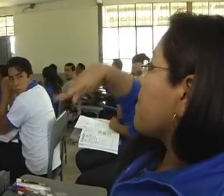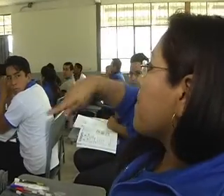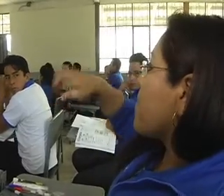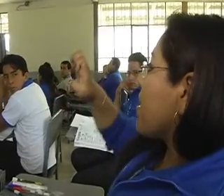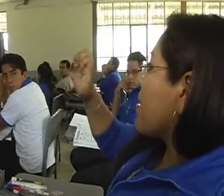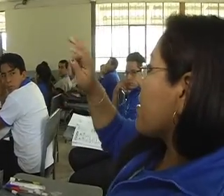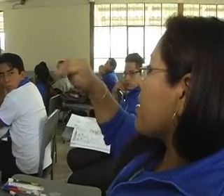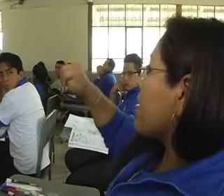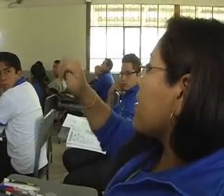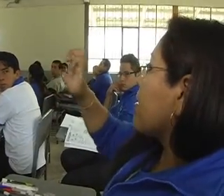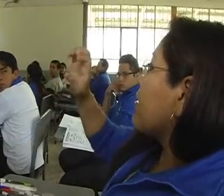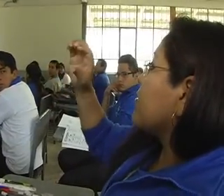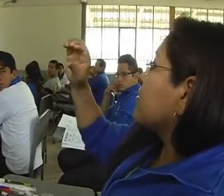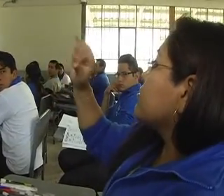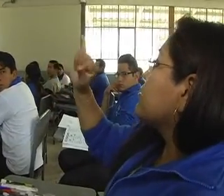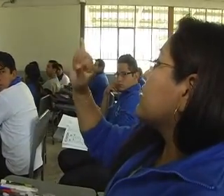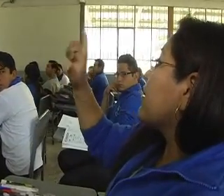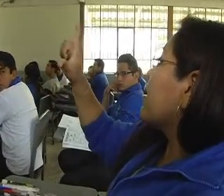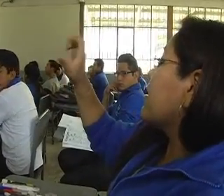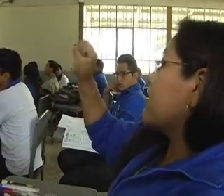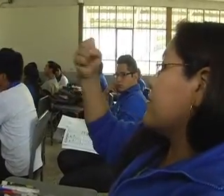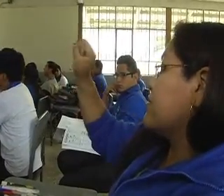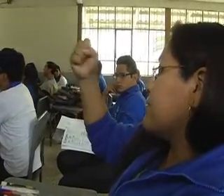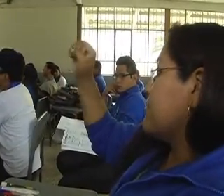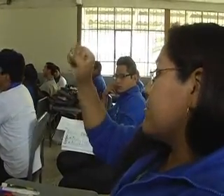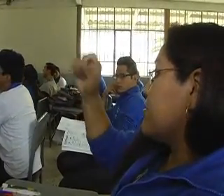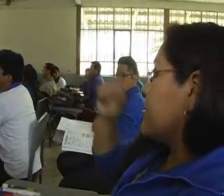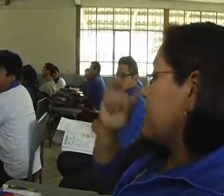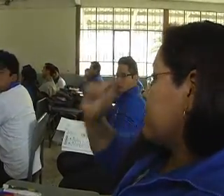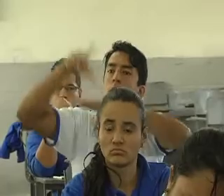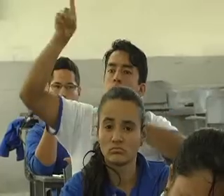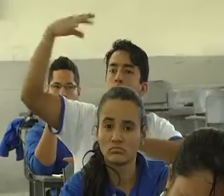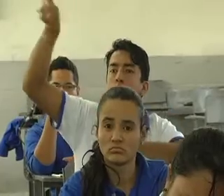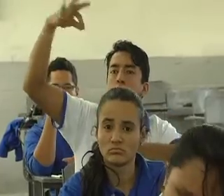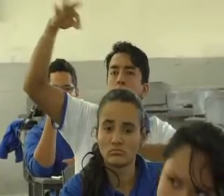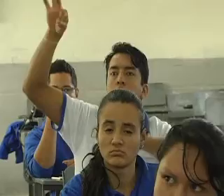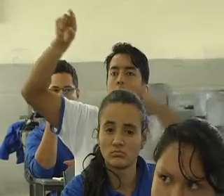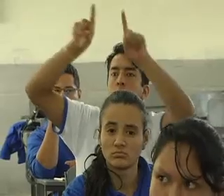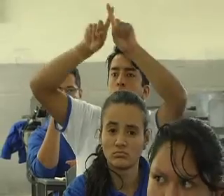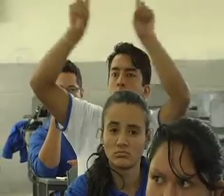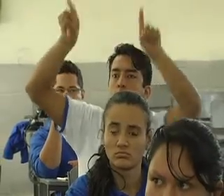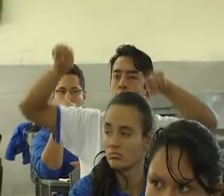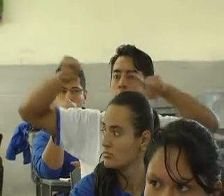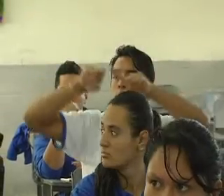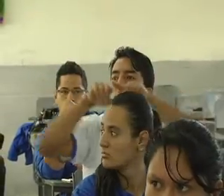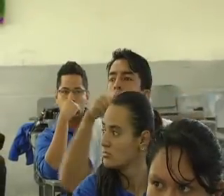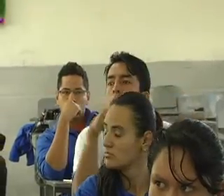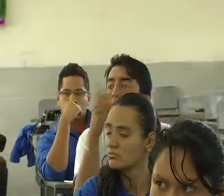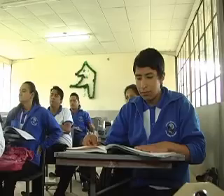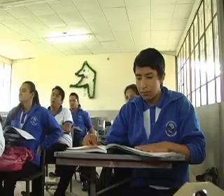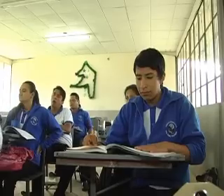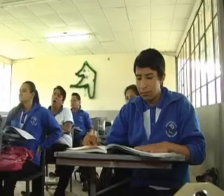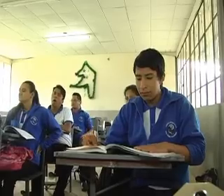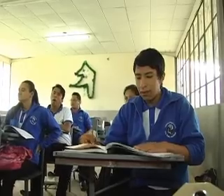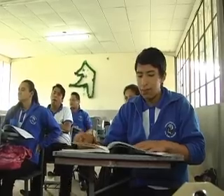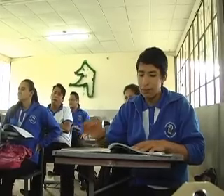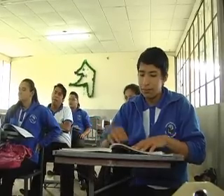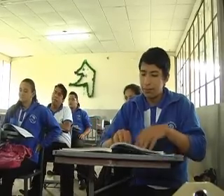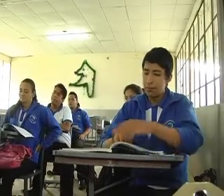15 jóvenes con discapacidad auditiva de Loja y Zamora estudian en el Colegio Ángel Pastrana, forman parte del programa de inclusión en